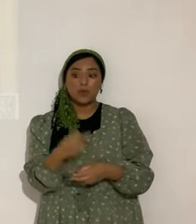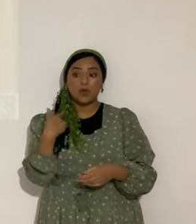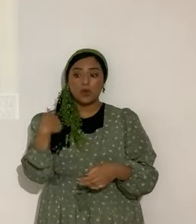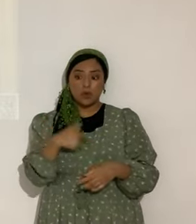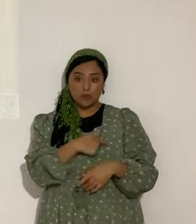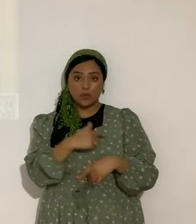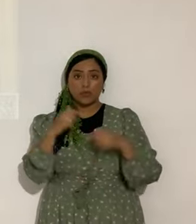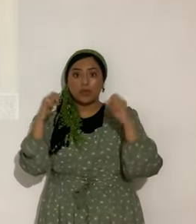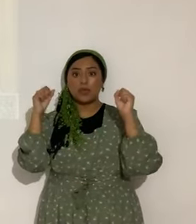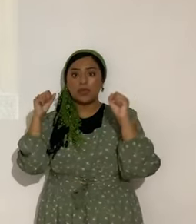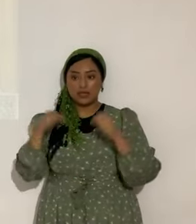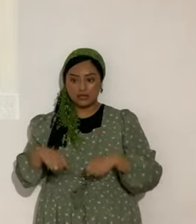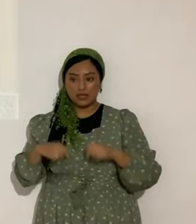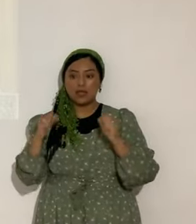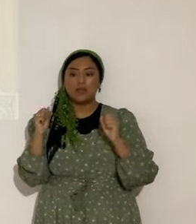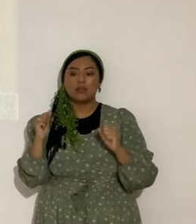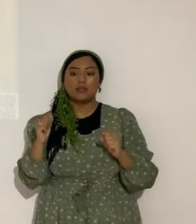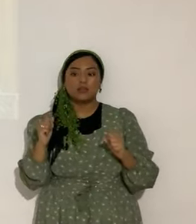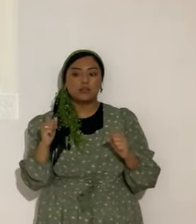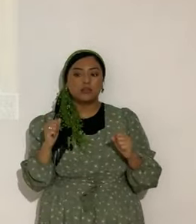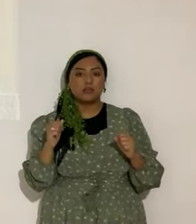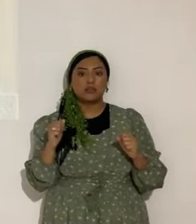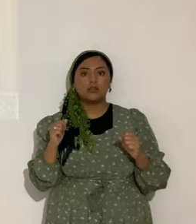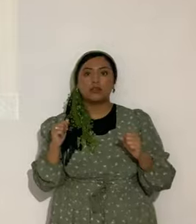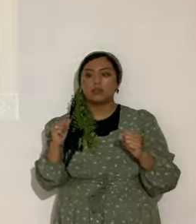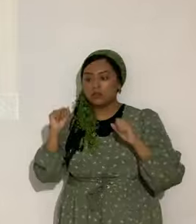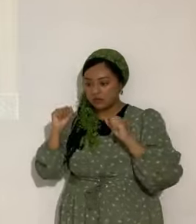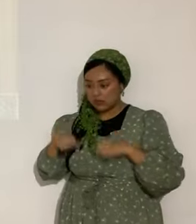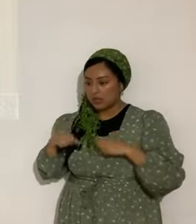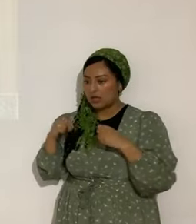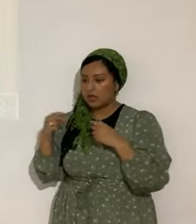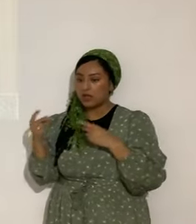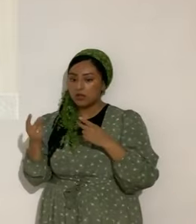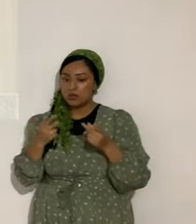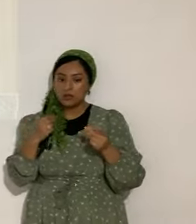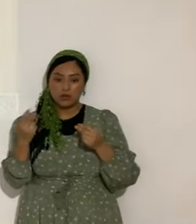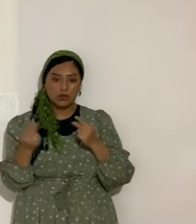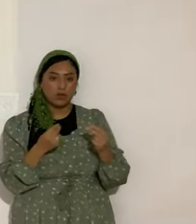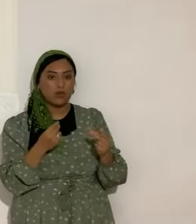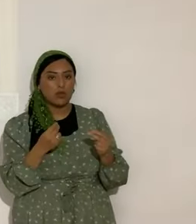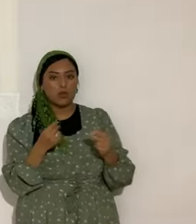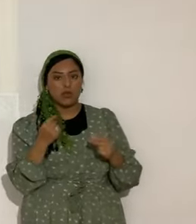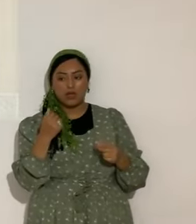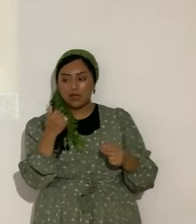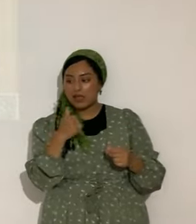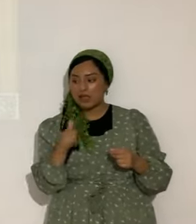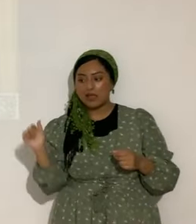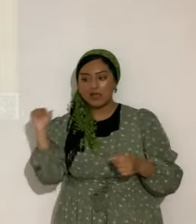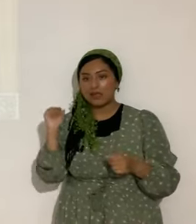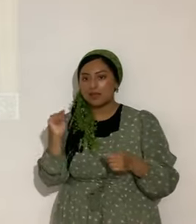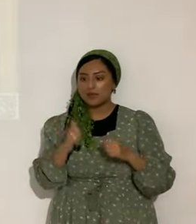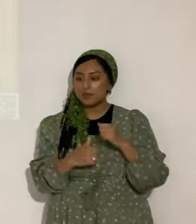Somos capaces de poder hacer. Si no cualquier cosa. Pero casi todas las cosas.